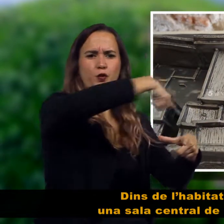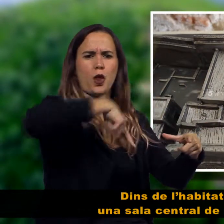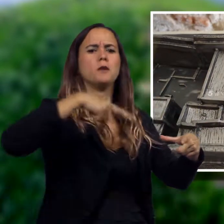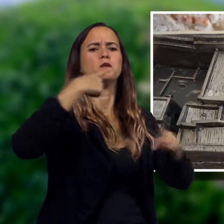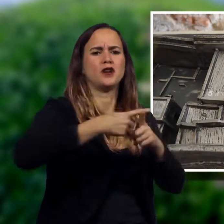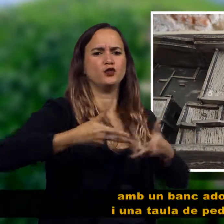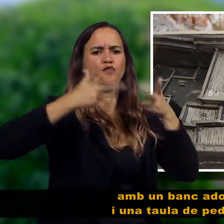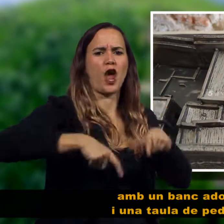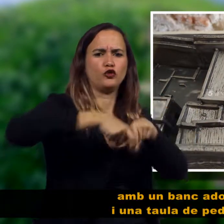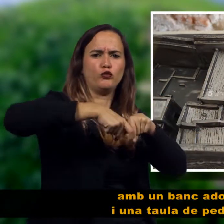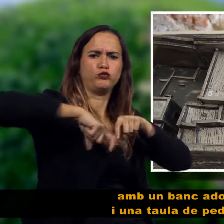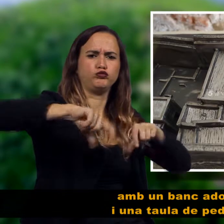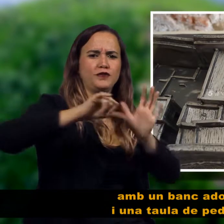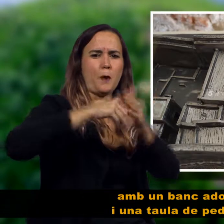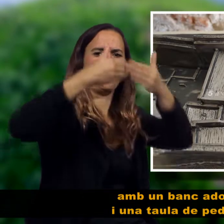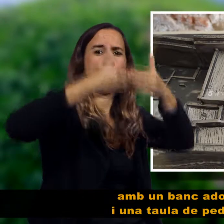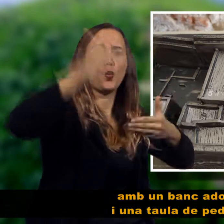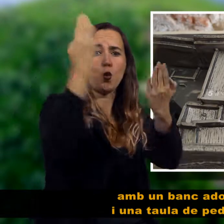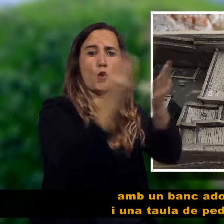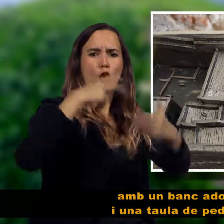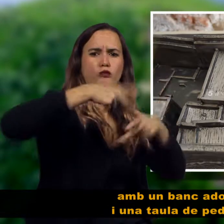Era un espai destinat a la recepció d'amics i visitants.